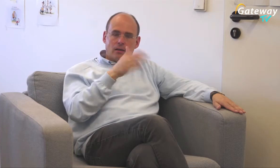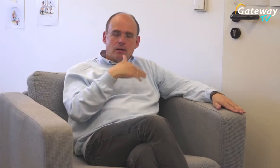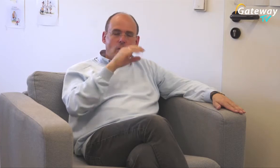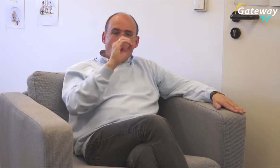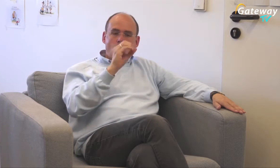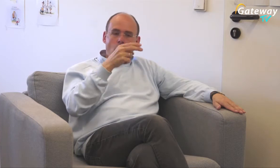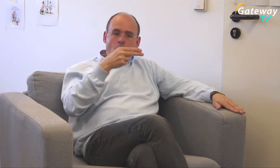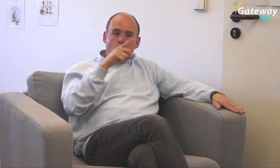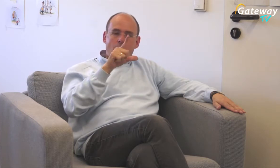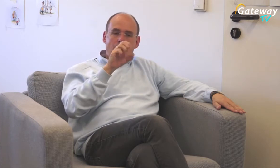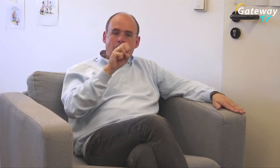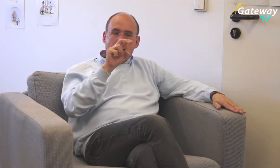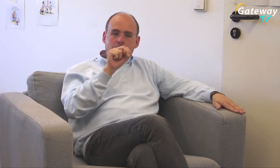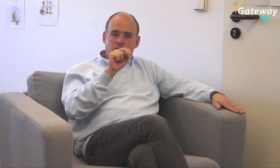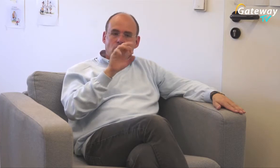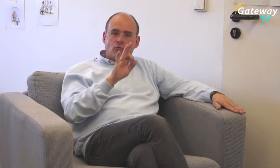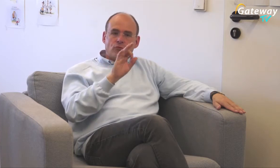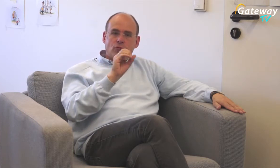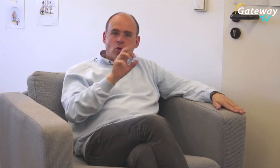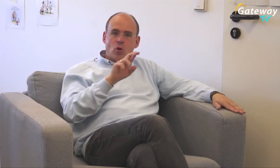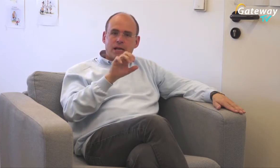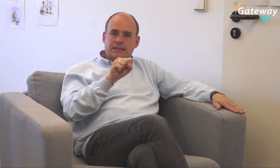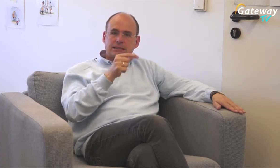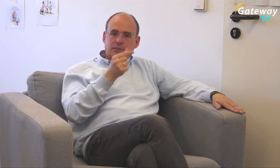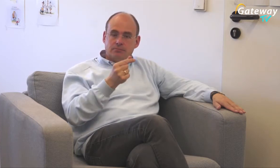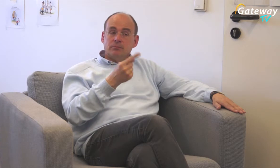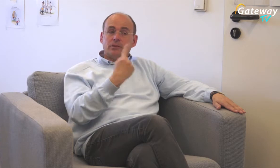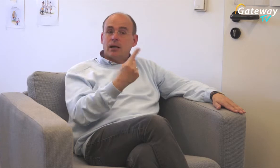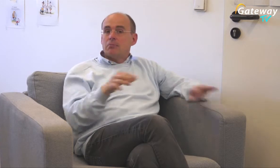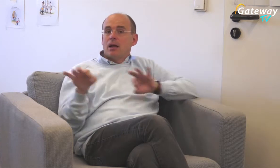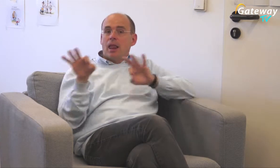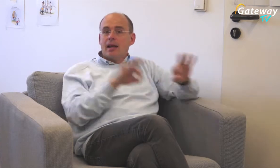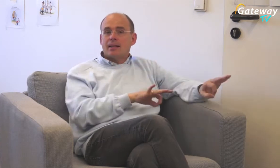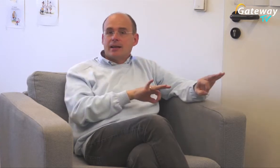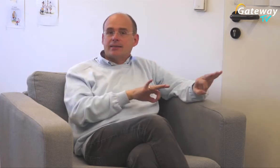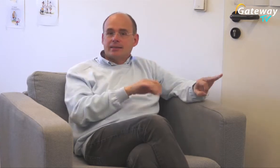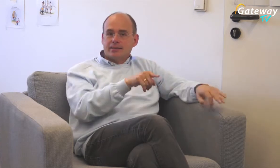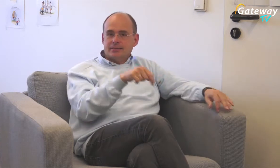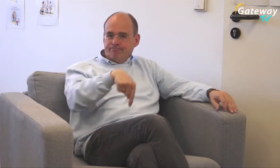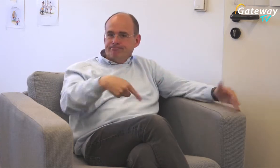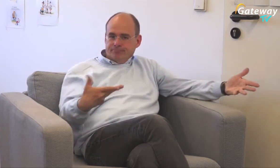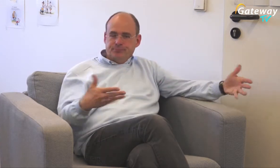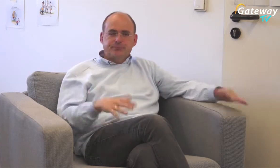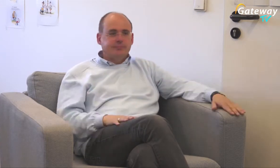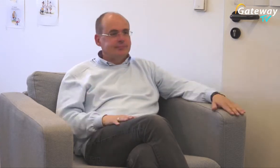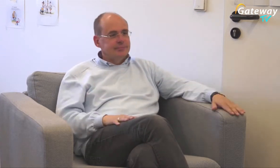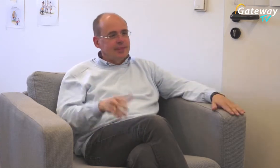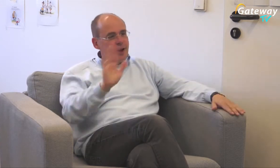Ohlenforst Sie ist die Leiterin von KISS